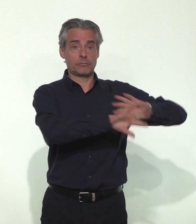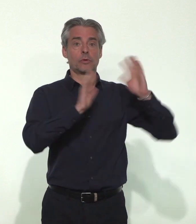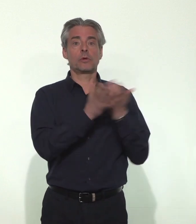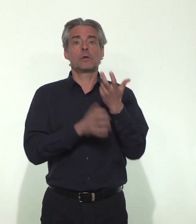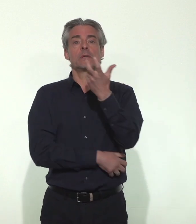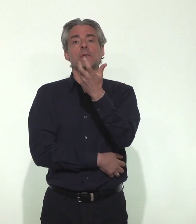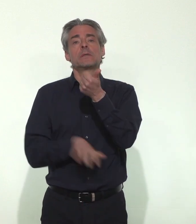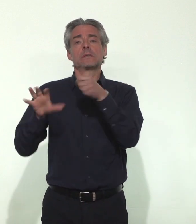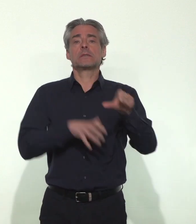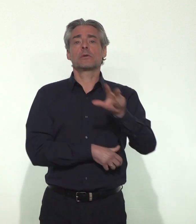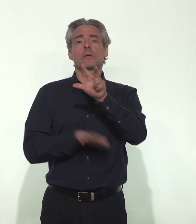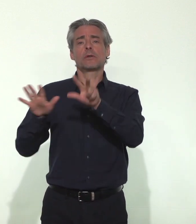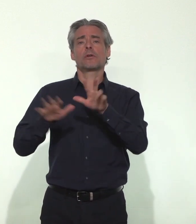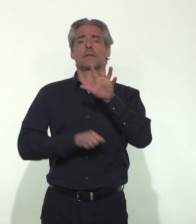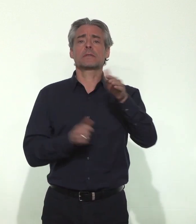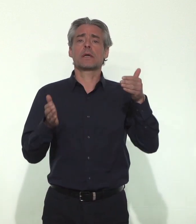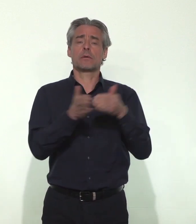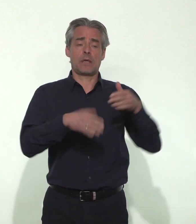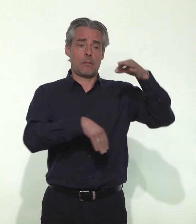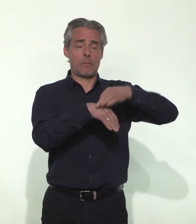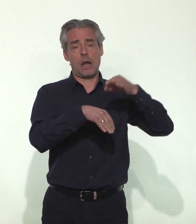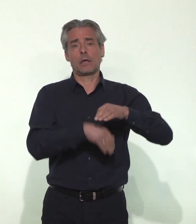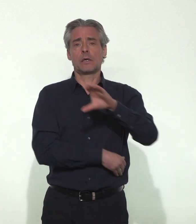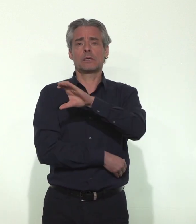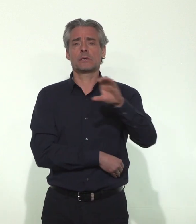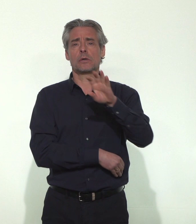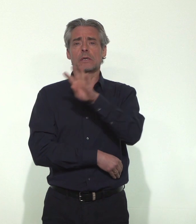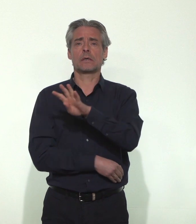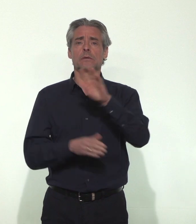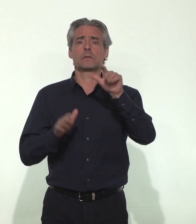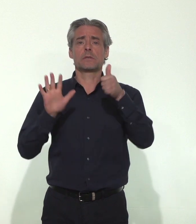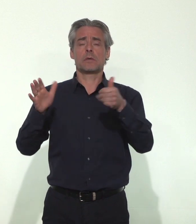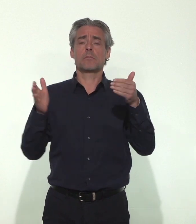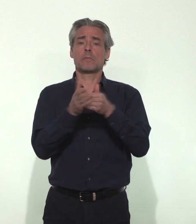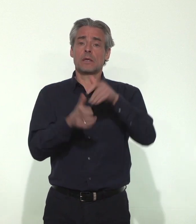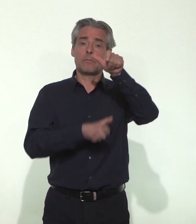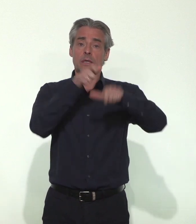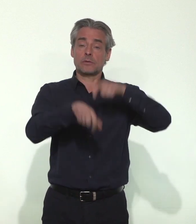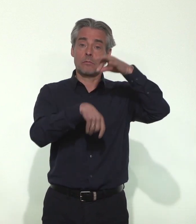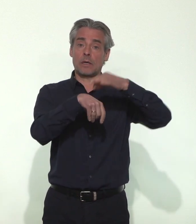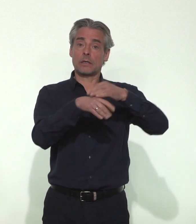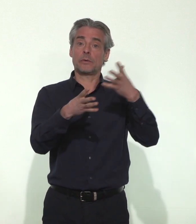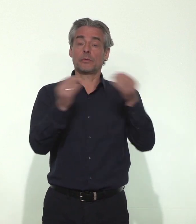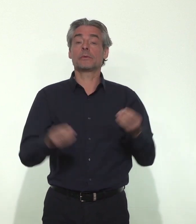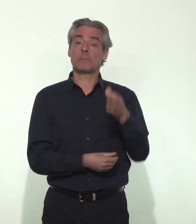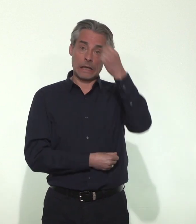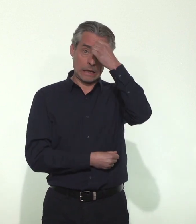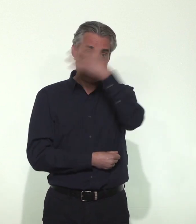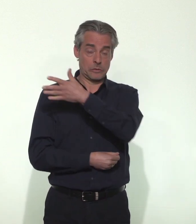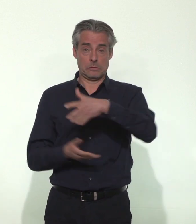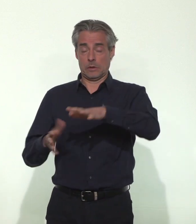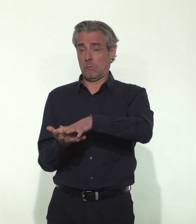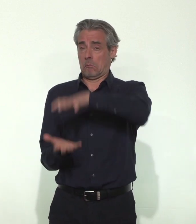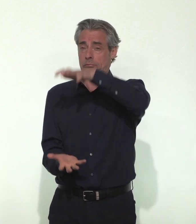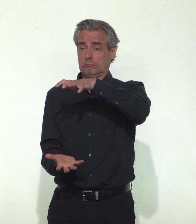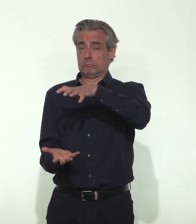685 000 cas et heureusement près de 146 000 personnes guéries. Les Etats-Unis rapportent le plus